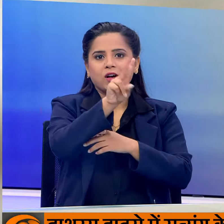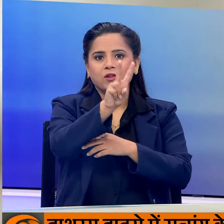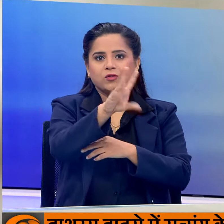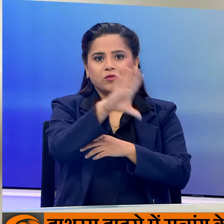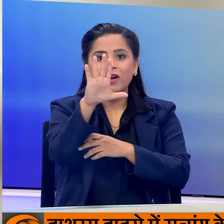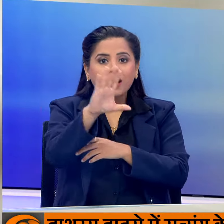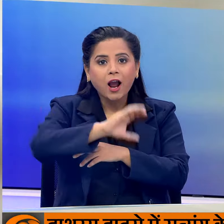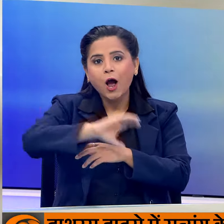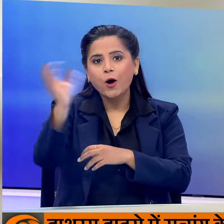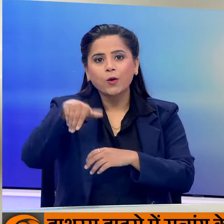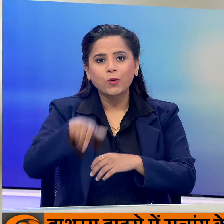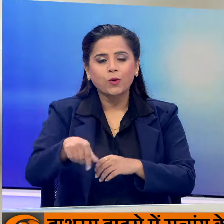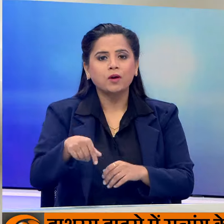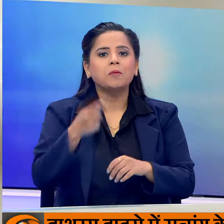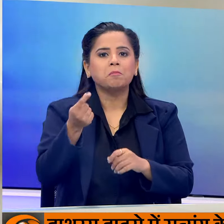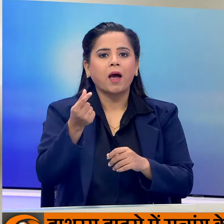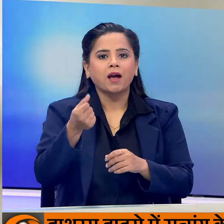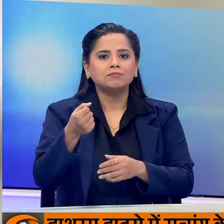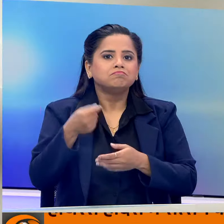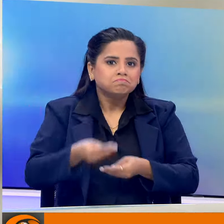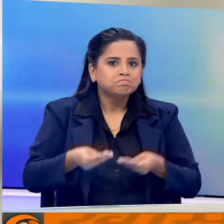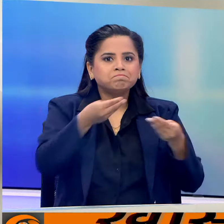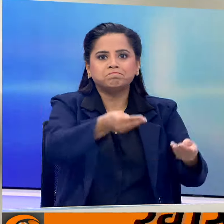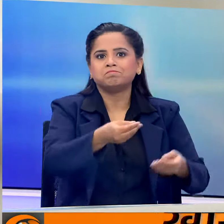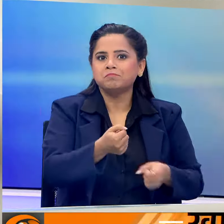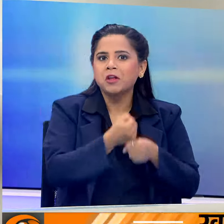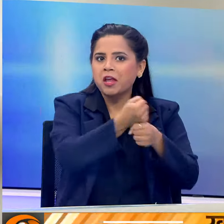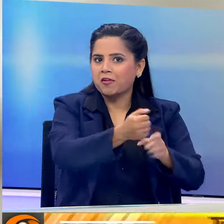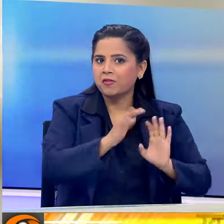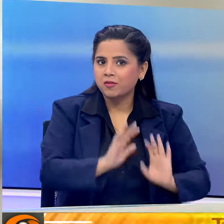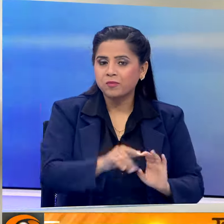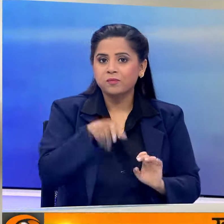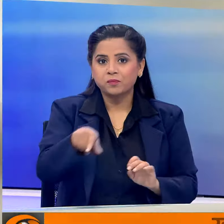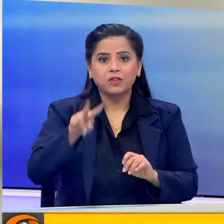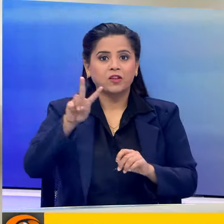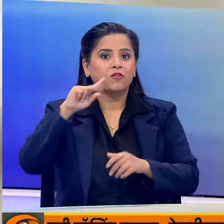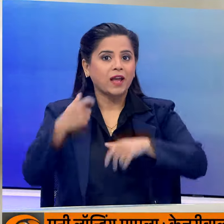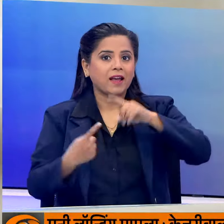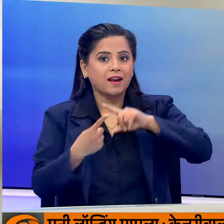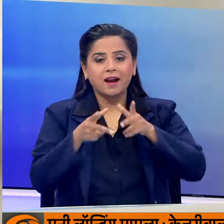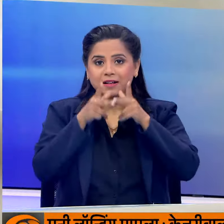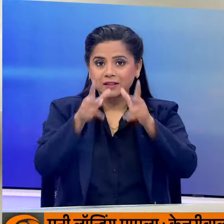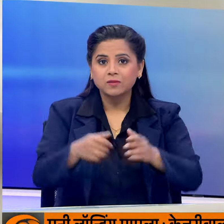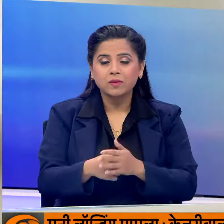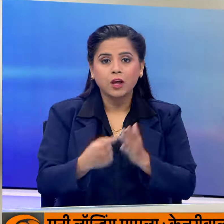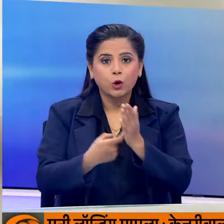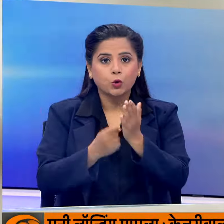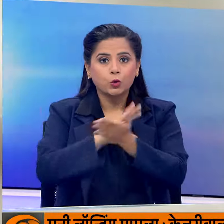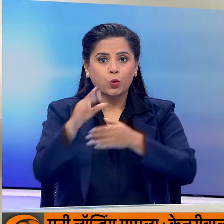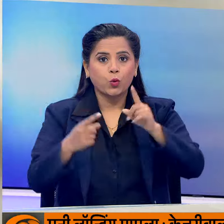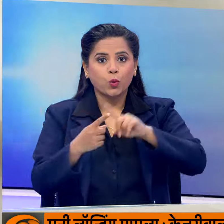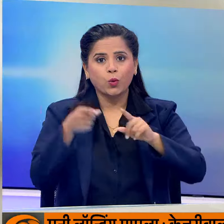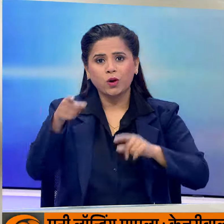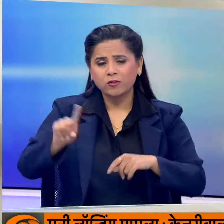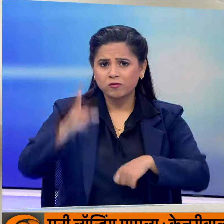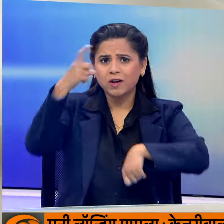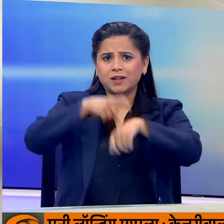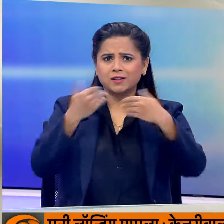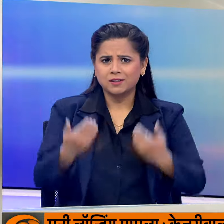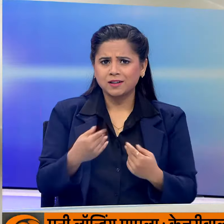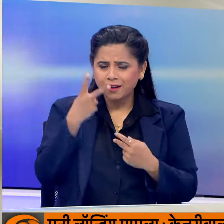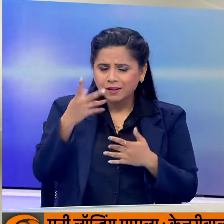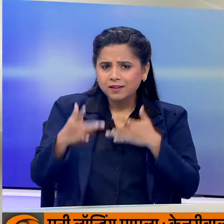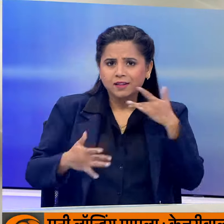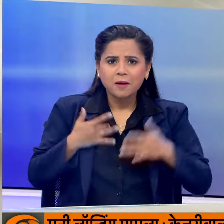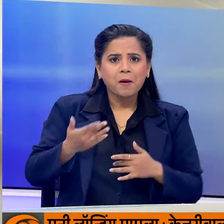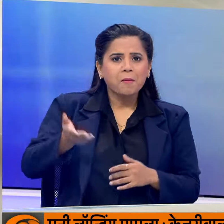करोड की पुरुसकार राशी दी इस मौके पर विराड कुहली ने कहा कि रोहित शर्मा को पहली बार इतना